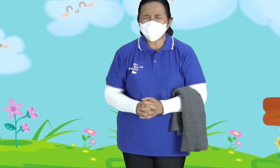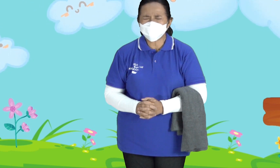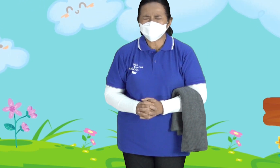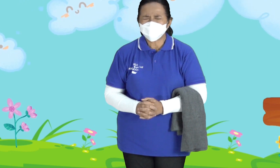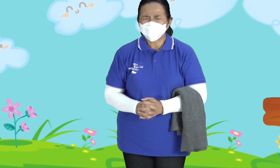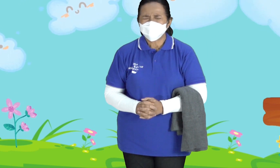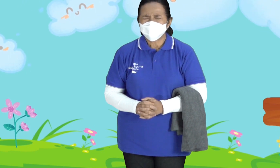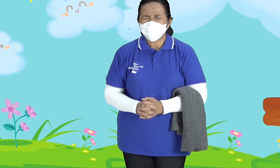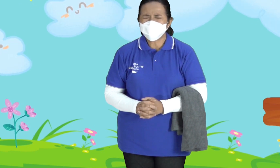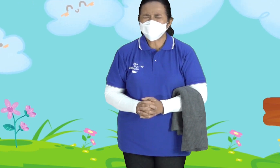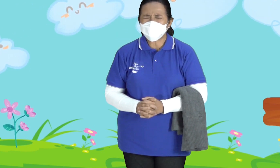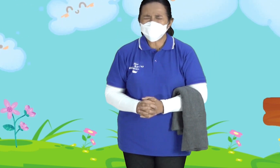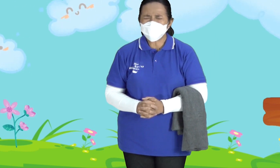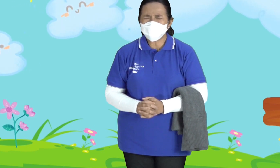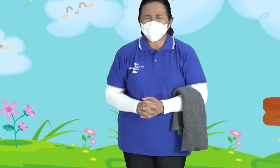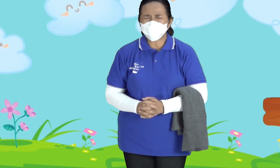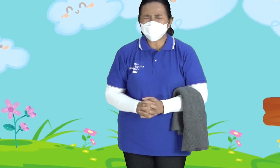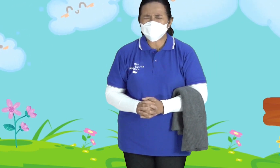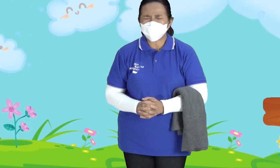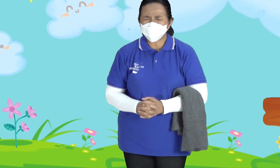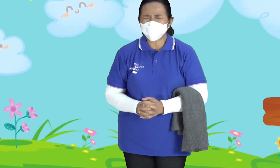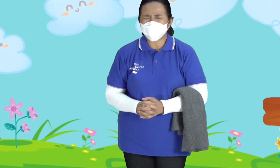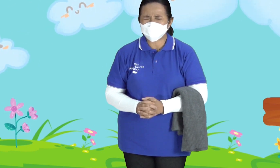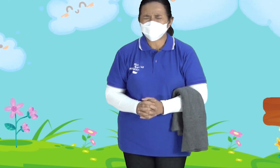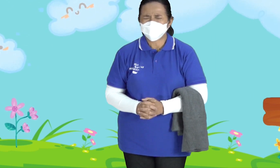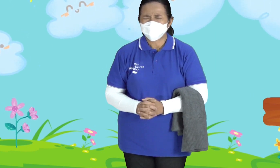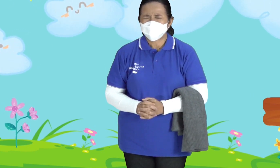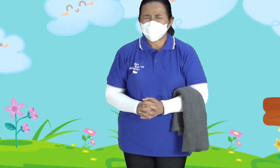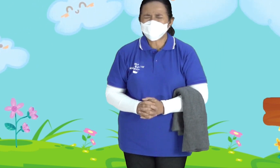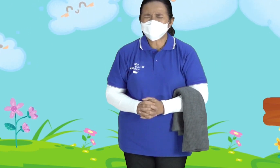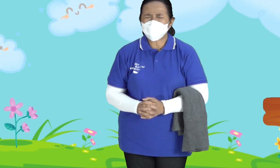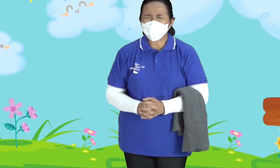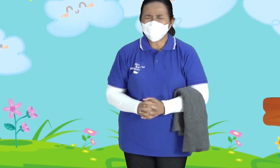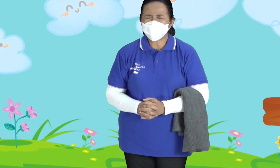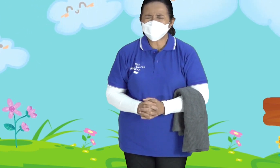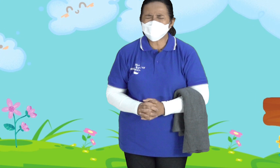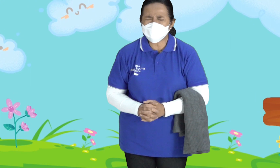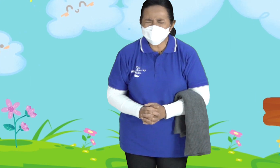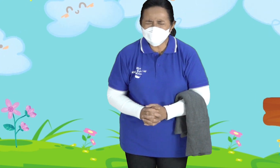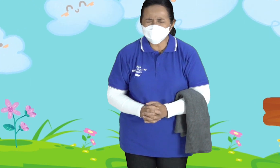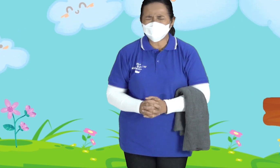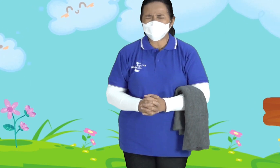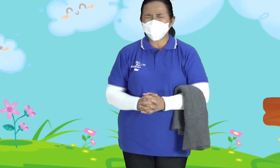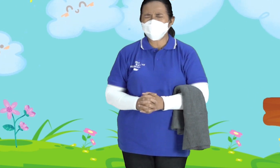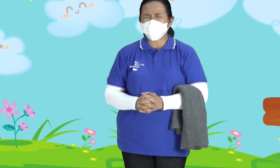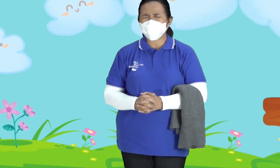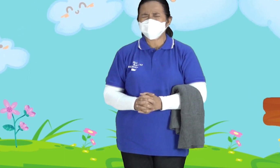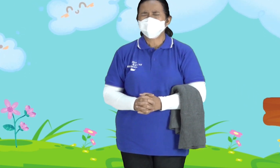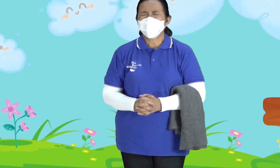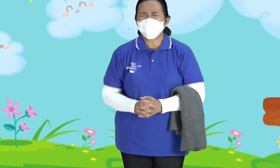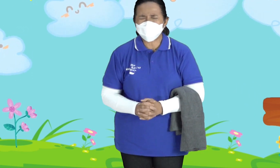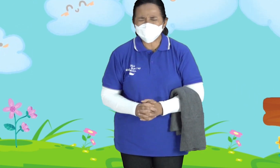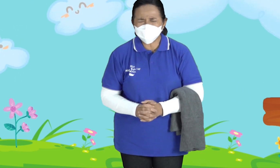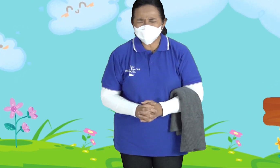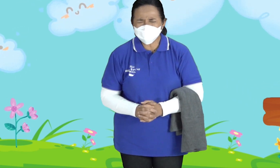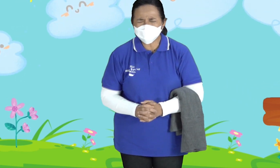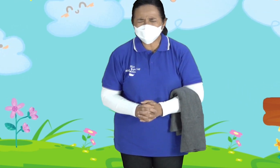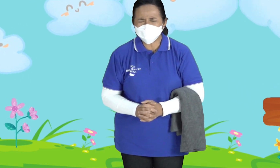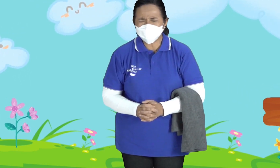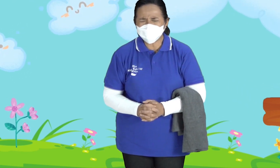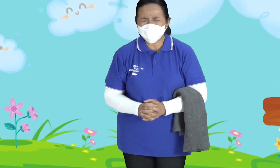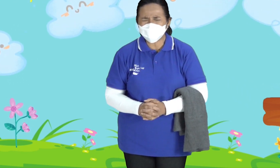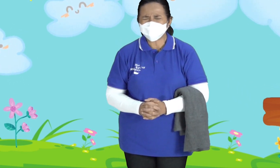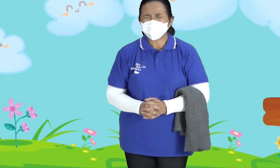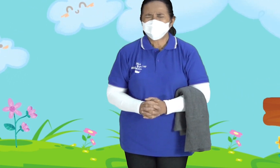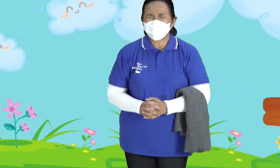Hidup Kami Hidup Kami Di Dalam Tangan Tuhan Ajar Kami Percaya Sepenuhnya Bergantung